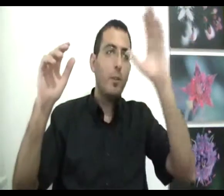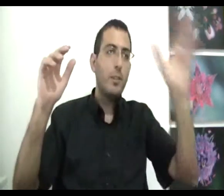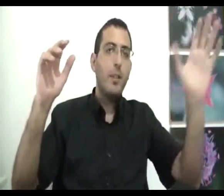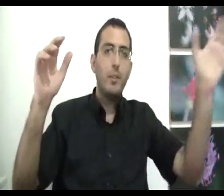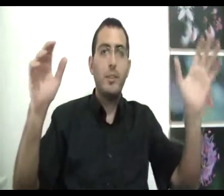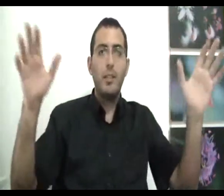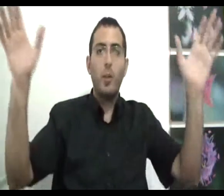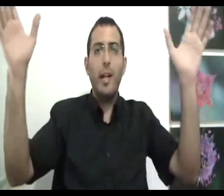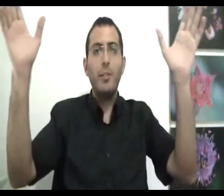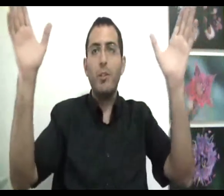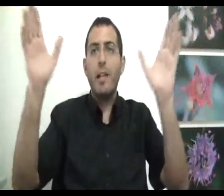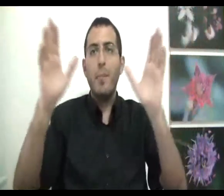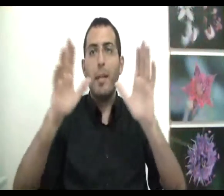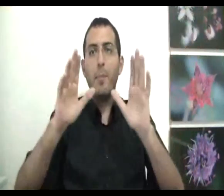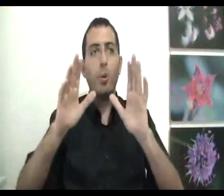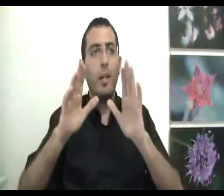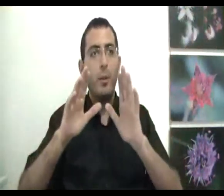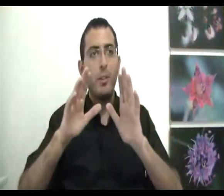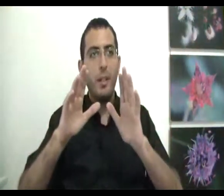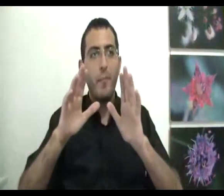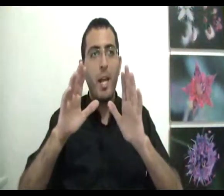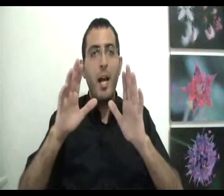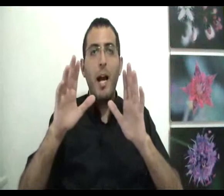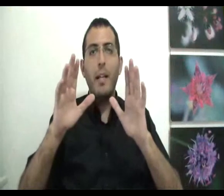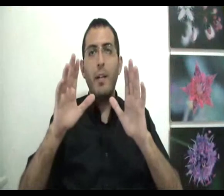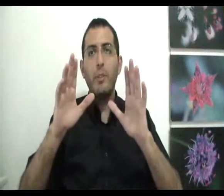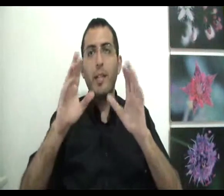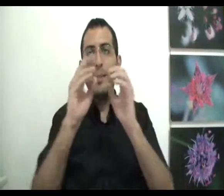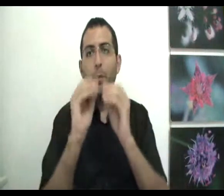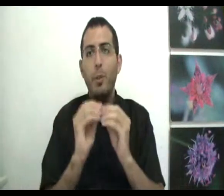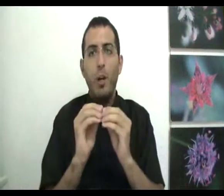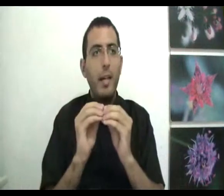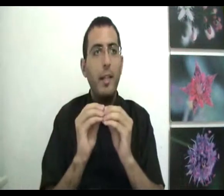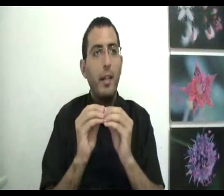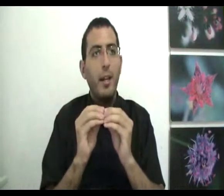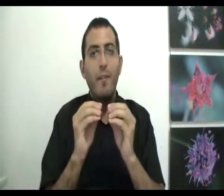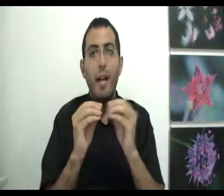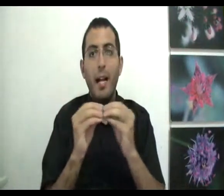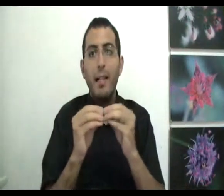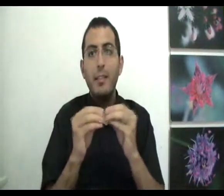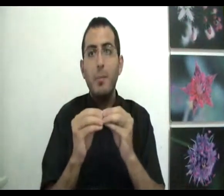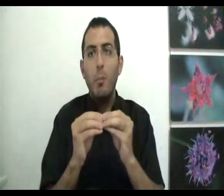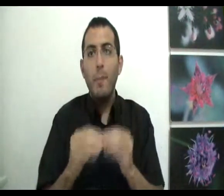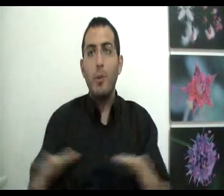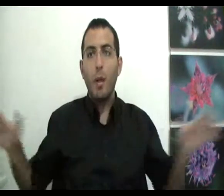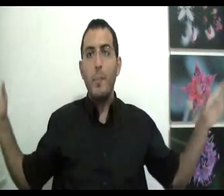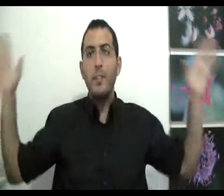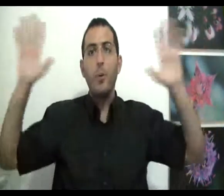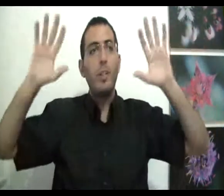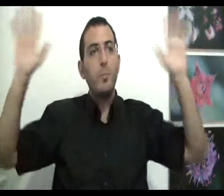רוצה זה, אני רוצה זה עכשיו כל הרצונות האלה באים מתוך אני רוצה, האני הרוצה זה במתוך האני, והאני עצמו בא מתוך המציאות יש